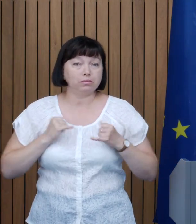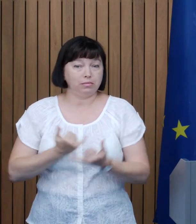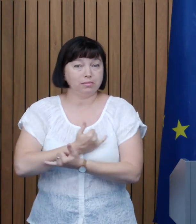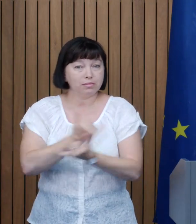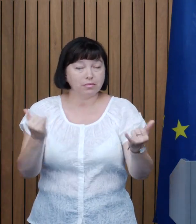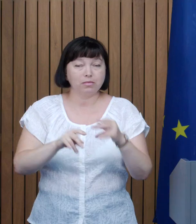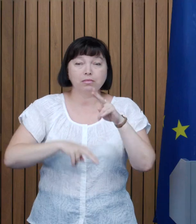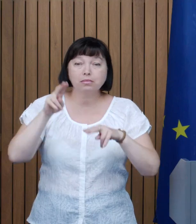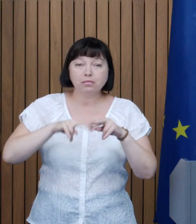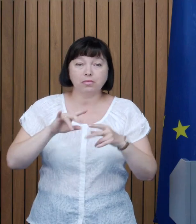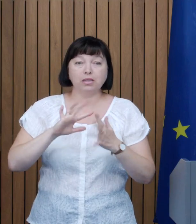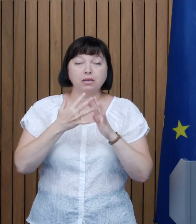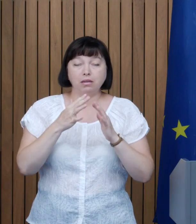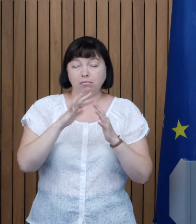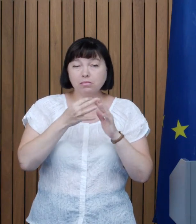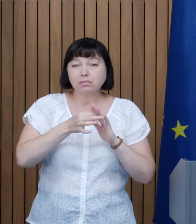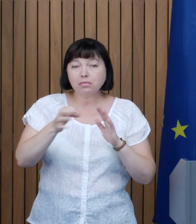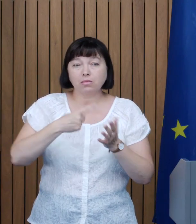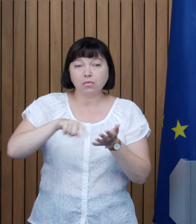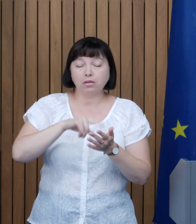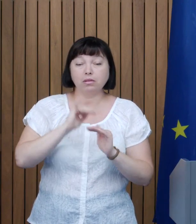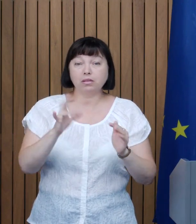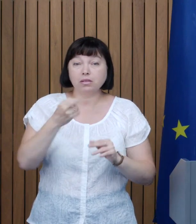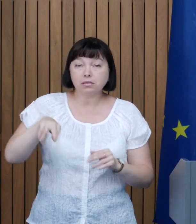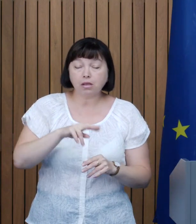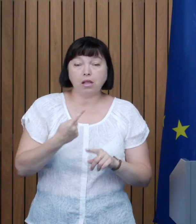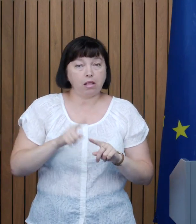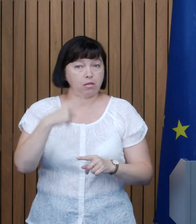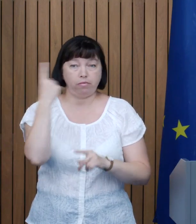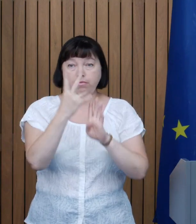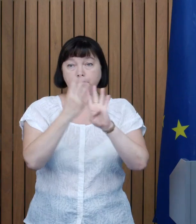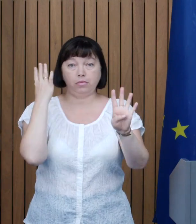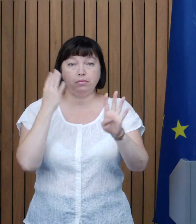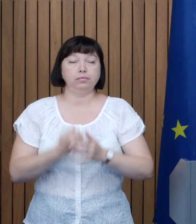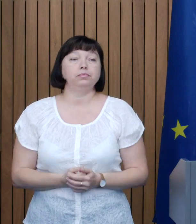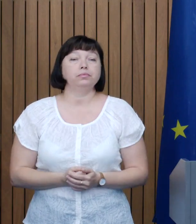construi crește, de a extinde calitatea și capacitatea este o prioritate